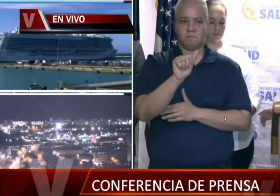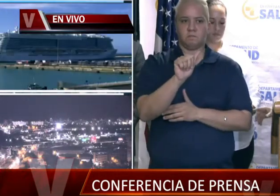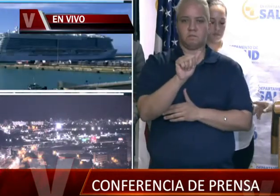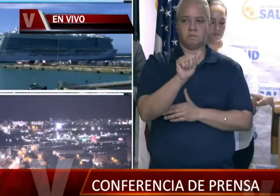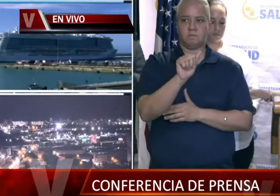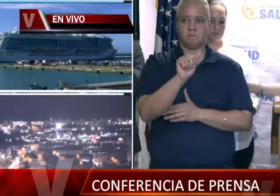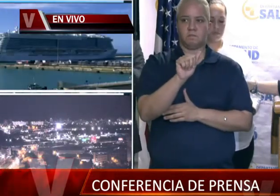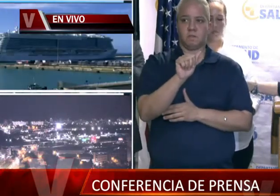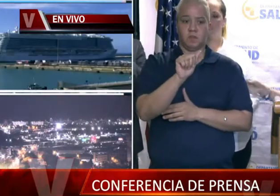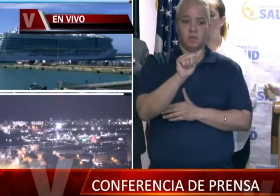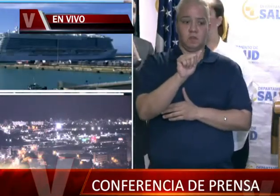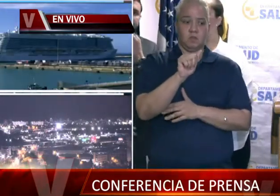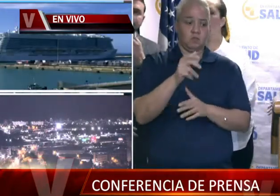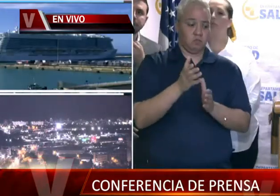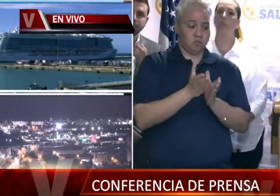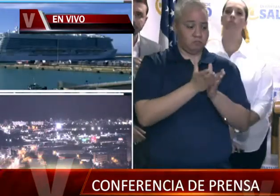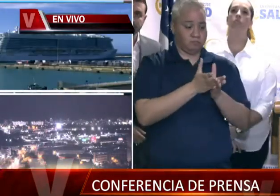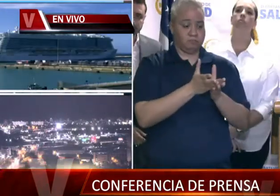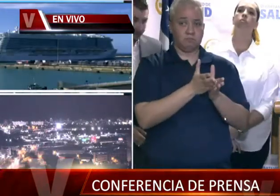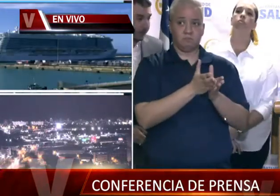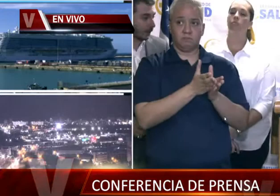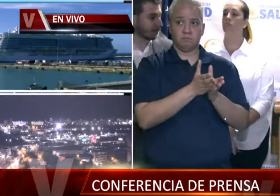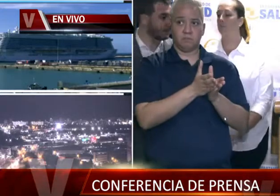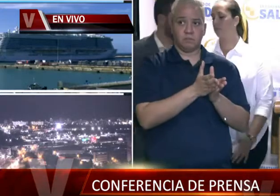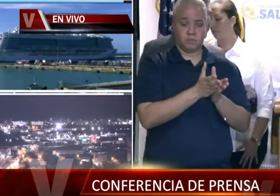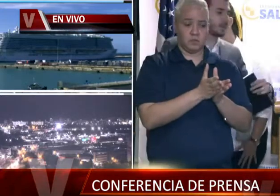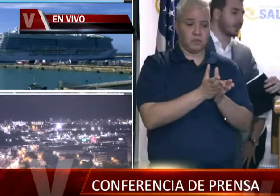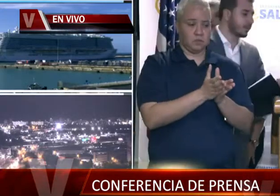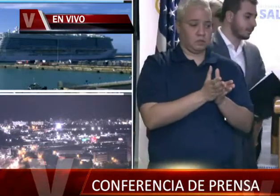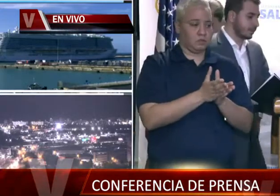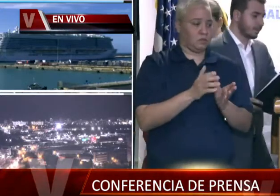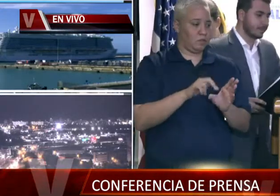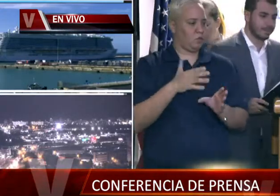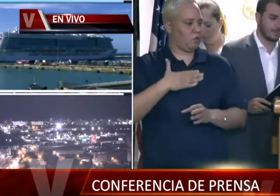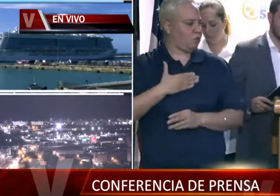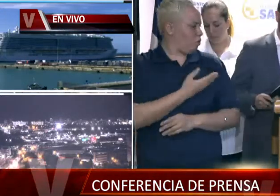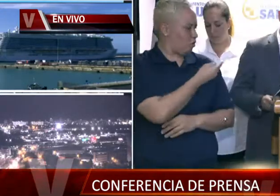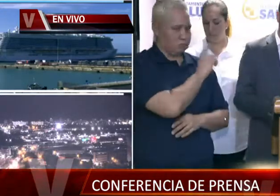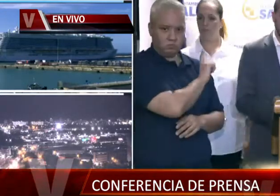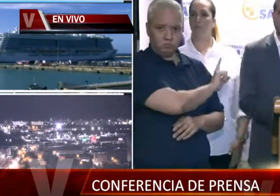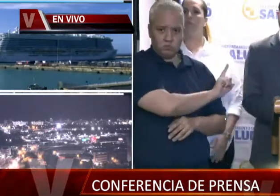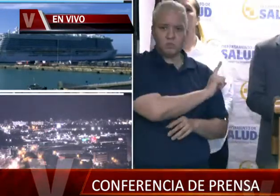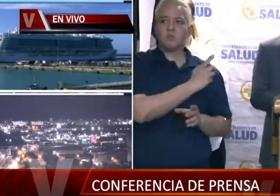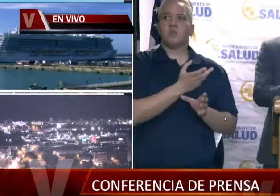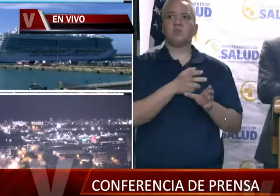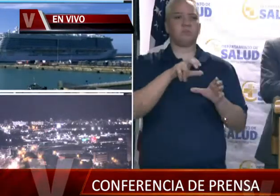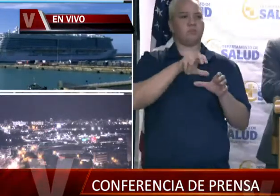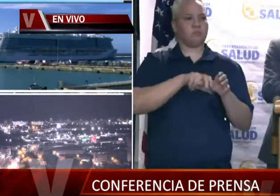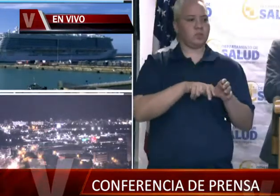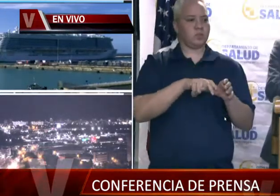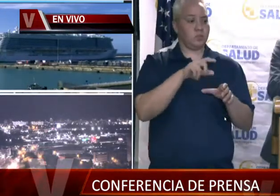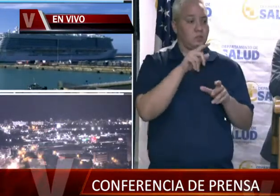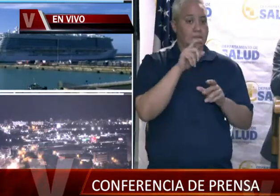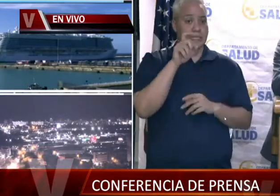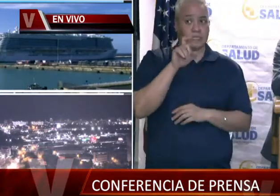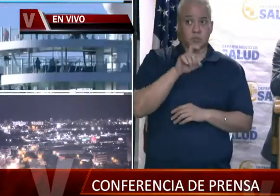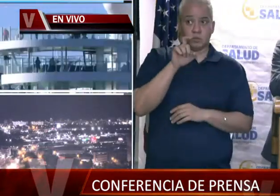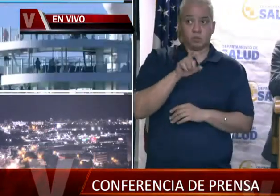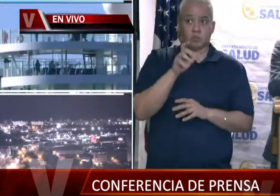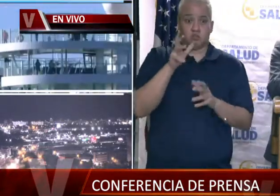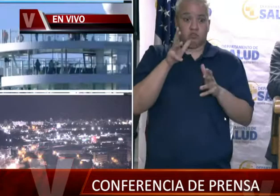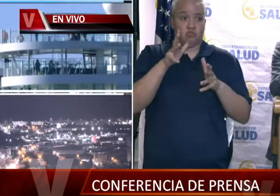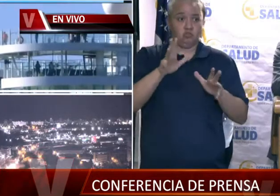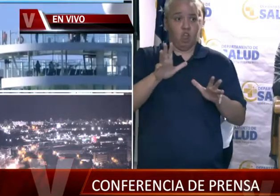Cuando se monta en el barco en Fort Lutterdale, el de Puerto, por favor. Cuando esa persona se monta en Fort Lutterdale, se supone que como ya